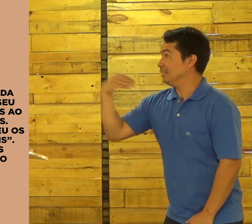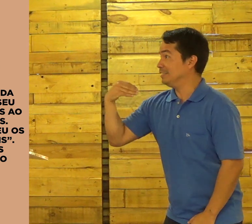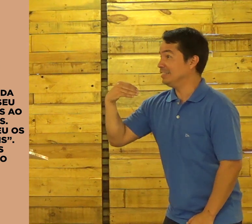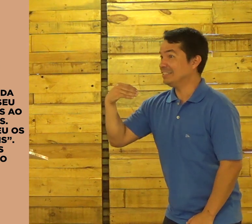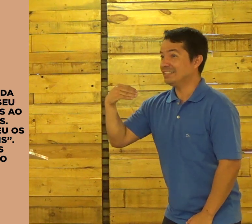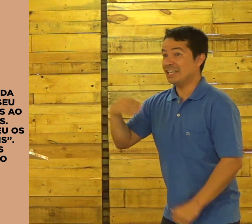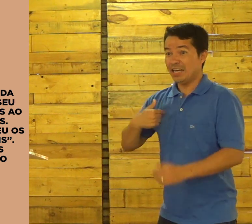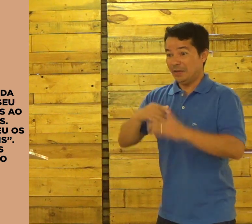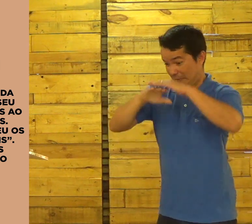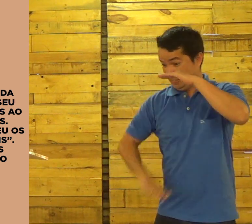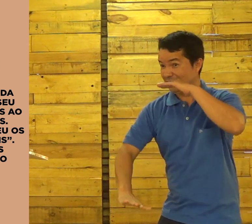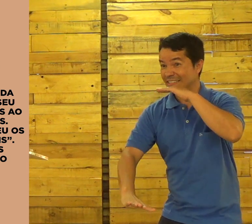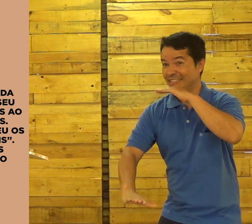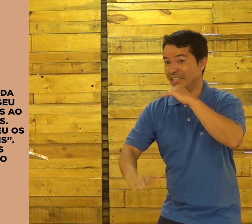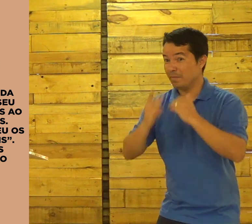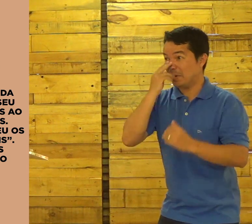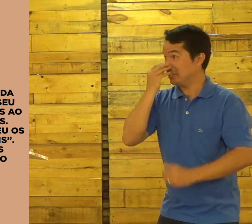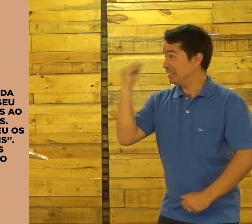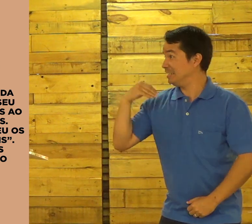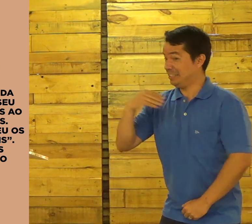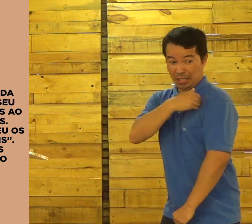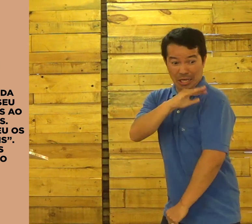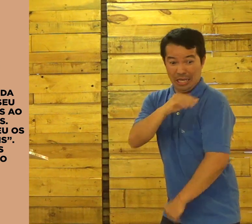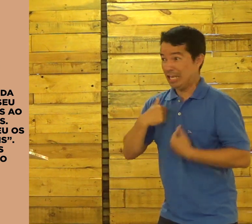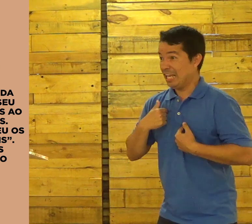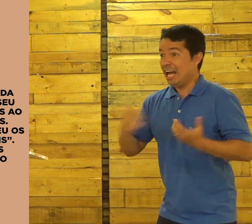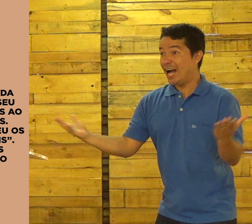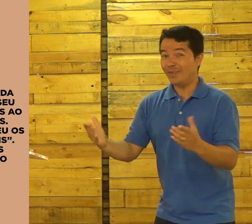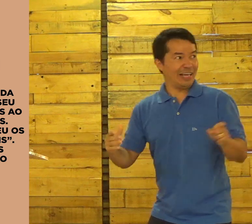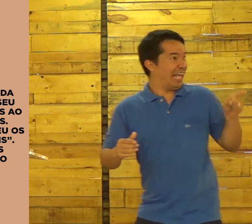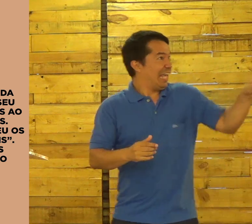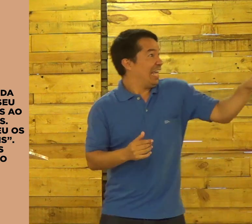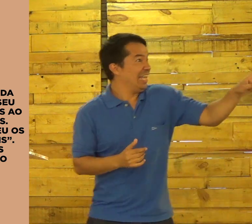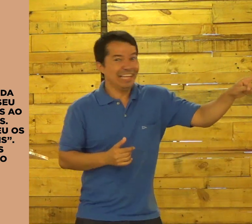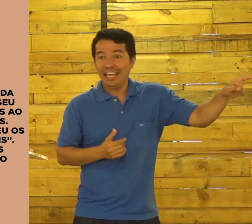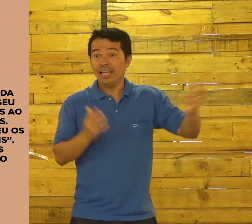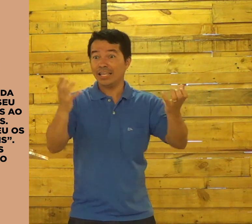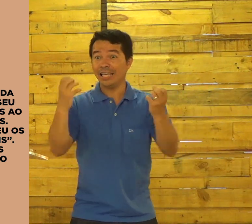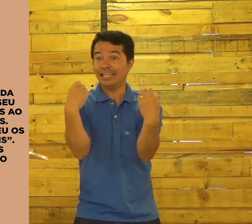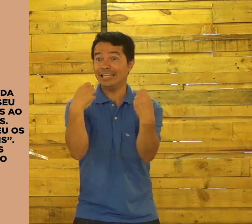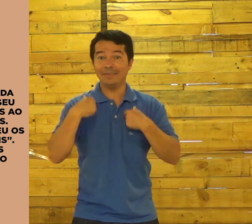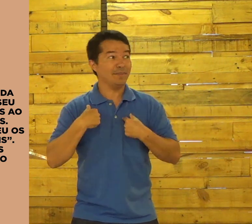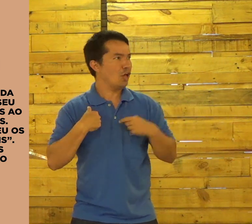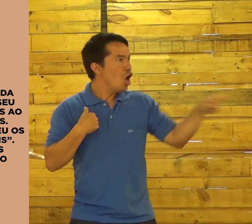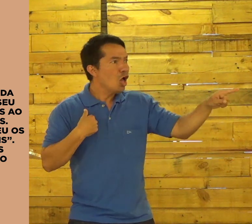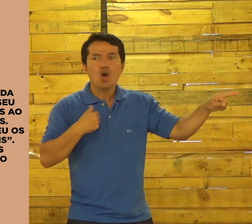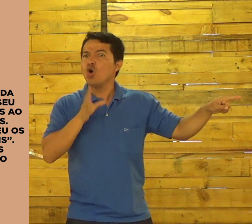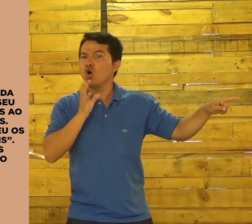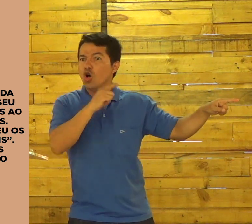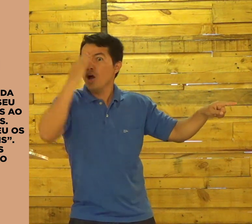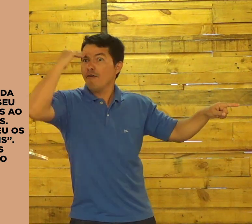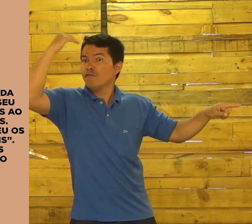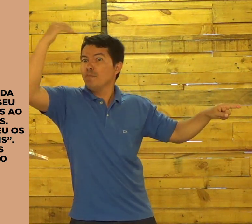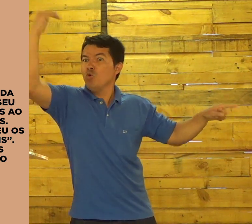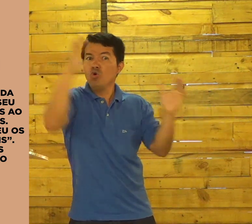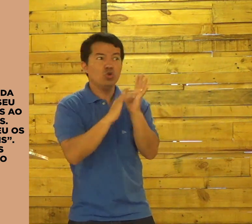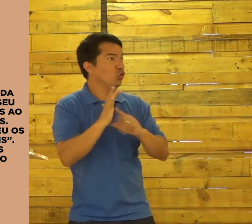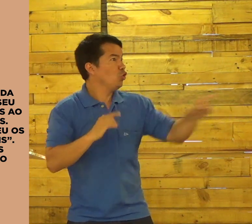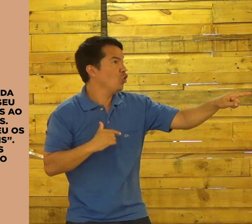nossa adolescência, nós somos desprezados, se ajeitados. Nós não tínhamos condição. Mas agora ele quer ser o nosso mestre. Ele